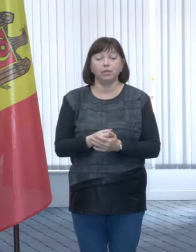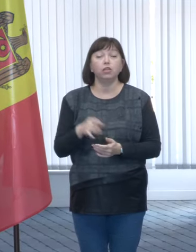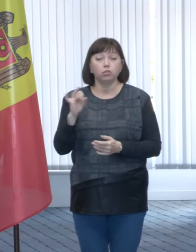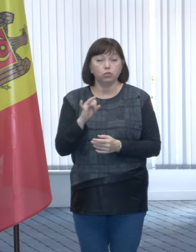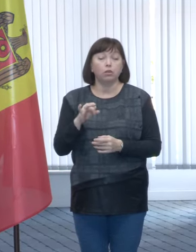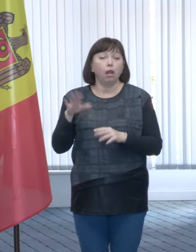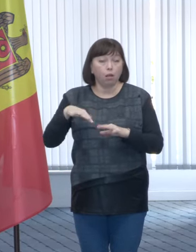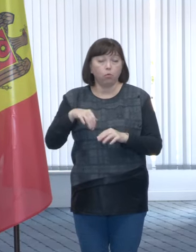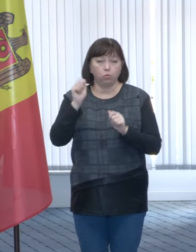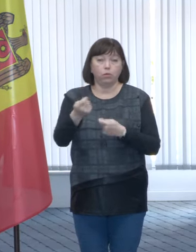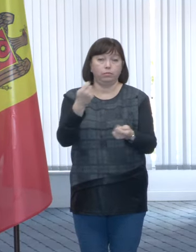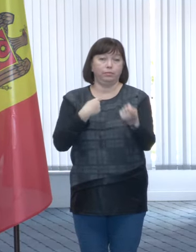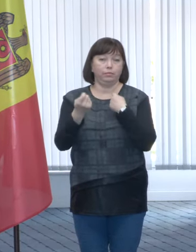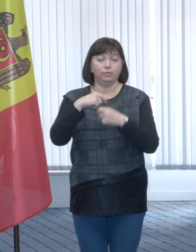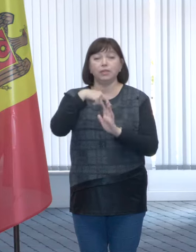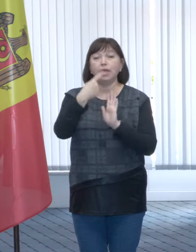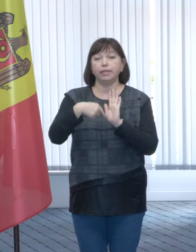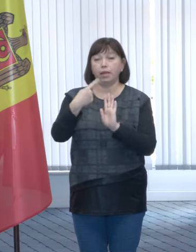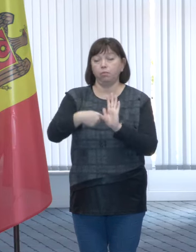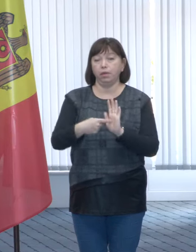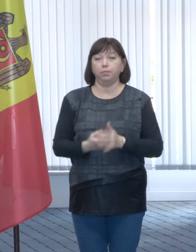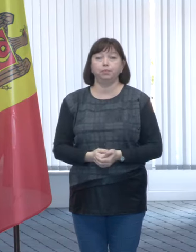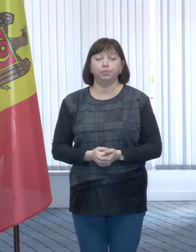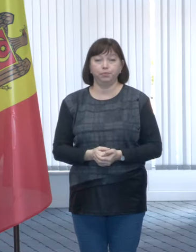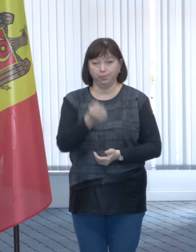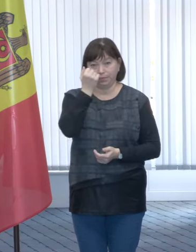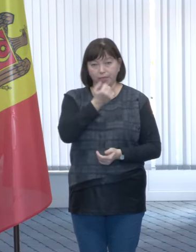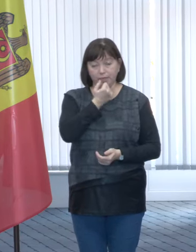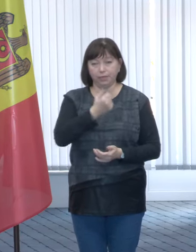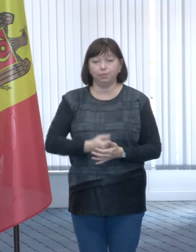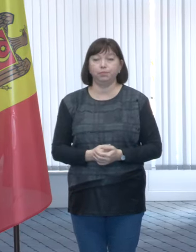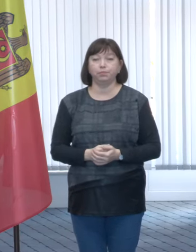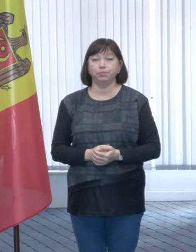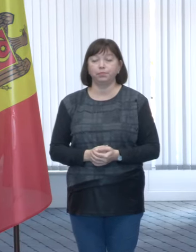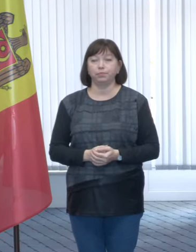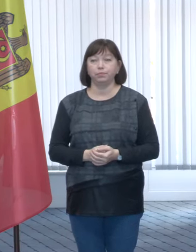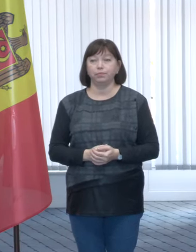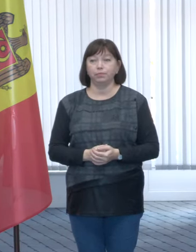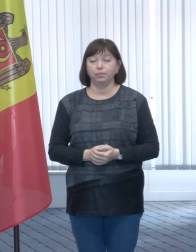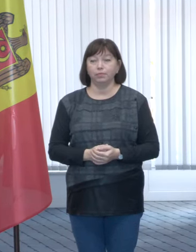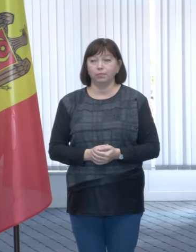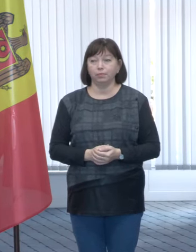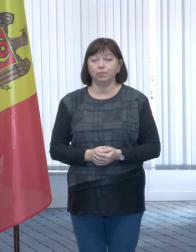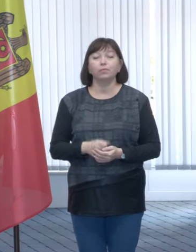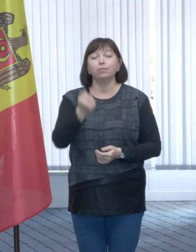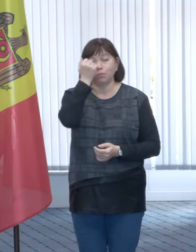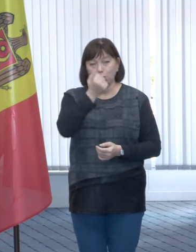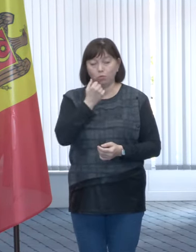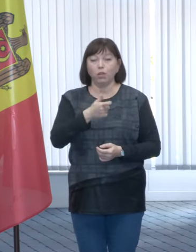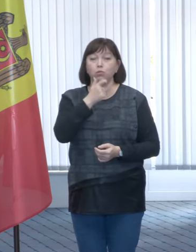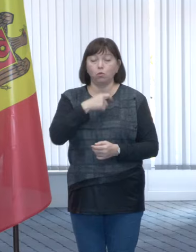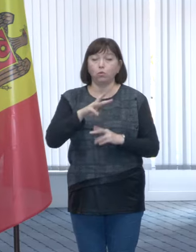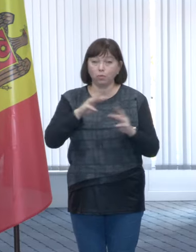suntem la dispoziția noastră să răspundem la toate întrebările. Mersi mult, Corina. Mulțumesc, doamne ministru,